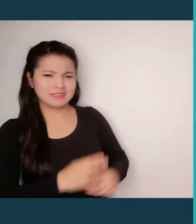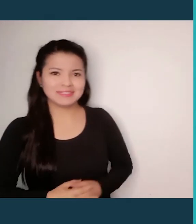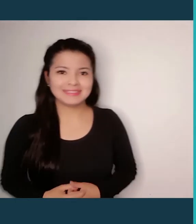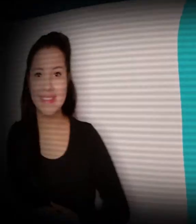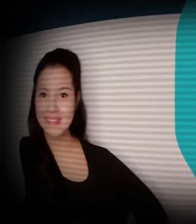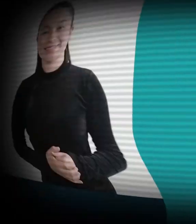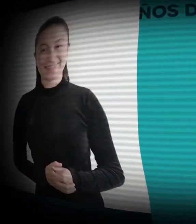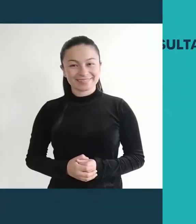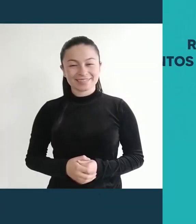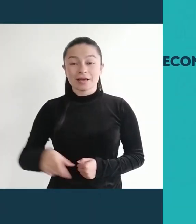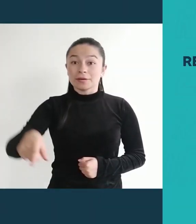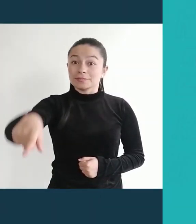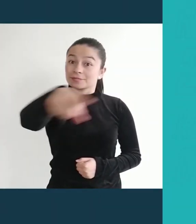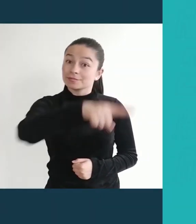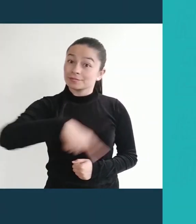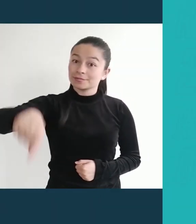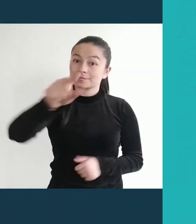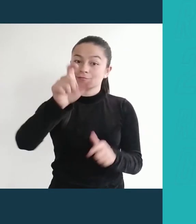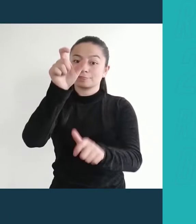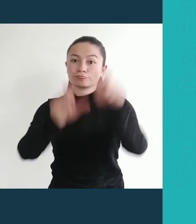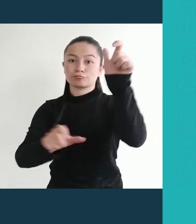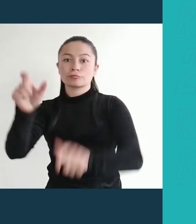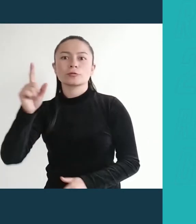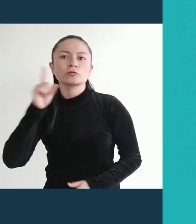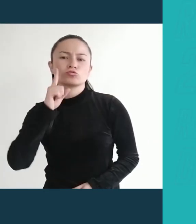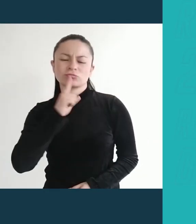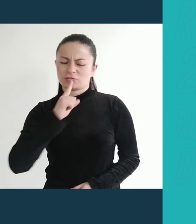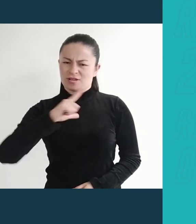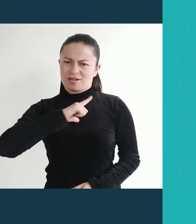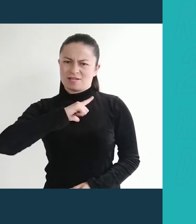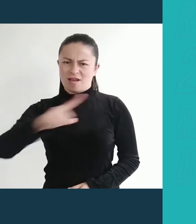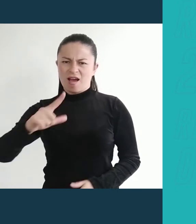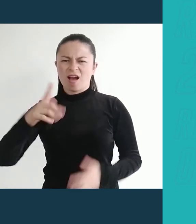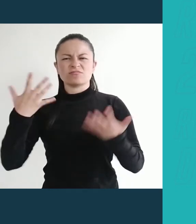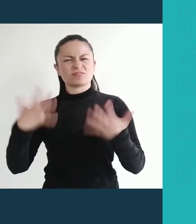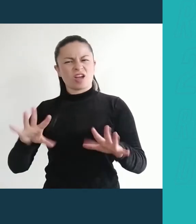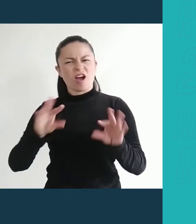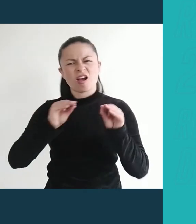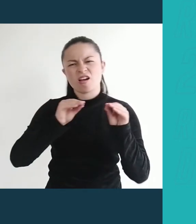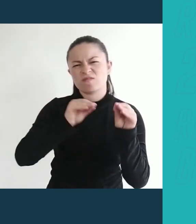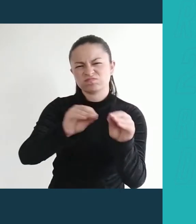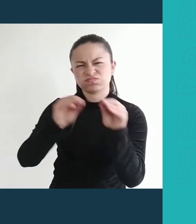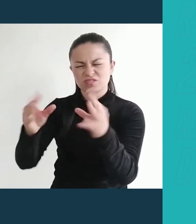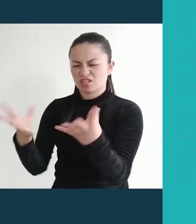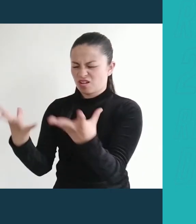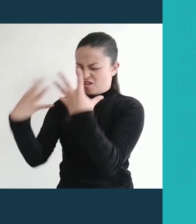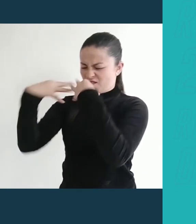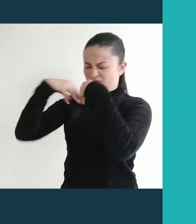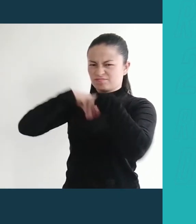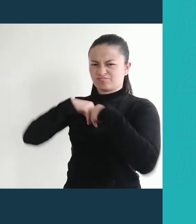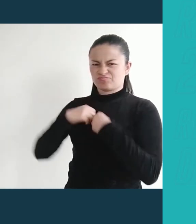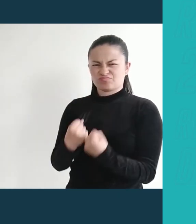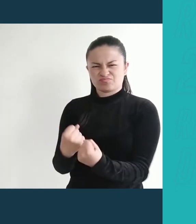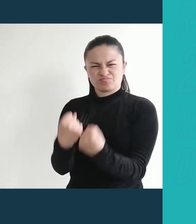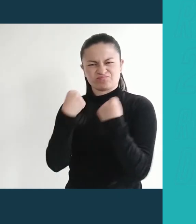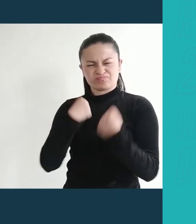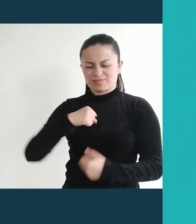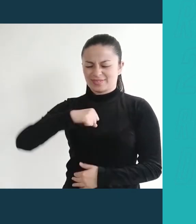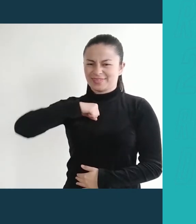Formación de líderes sordos en derechos humanos e incidencia política.